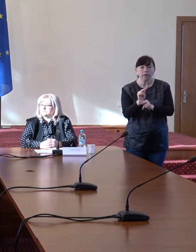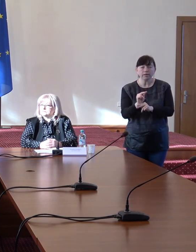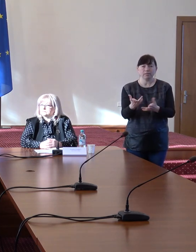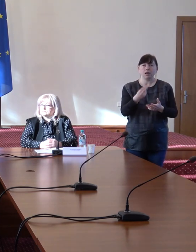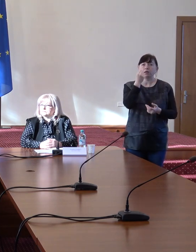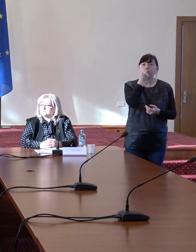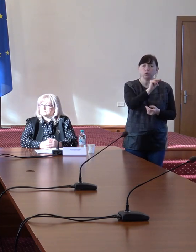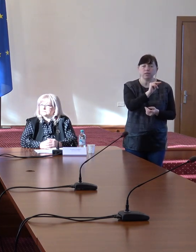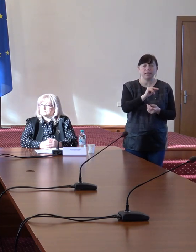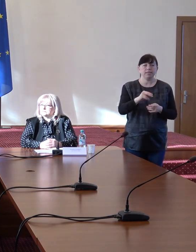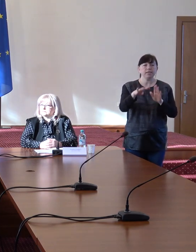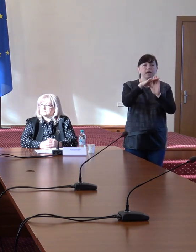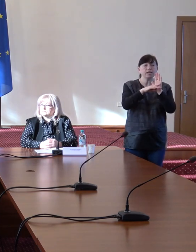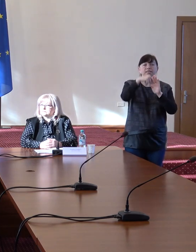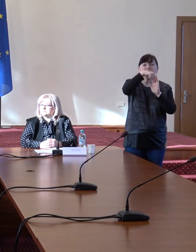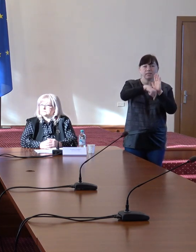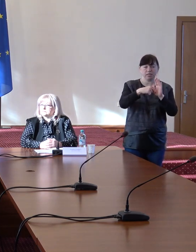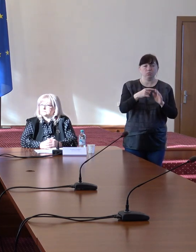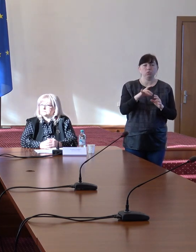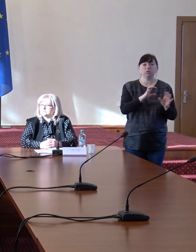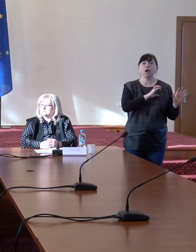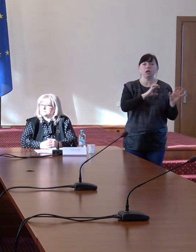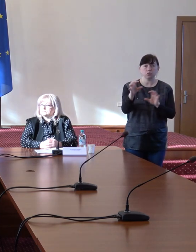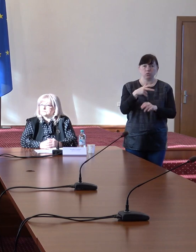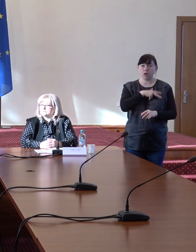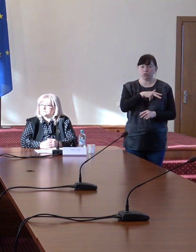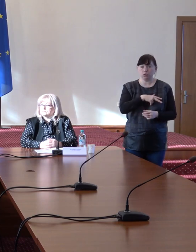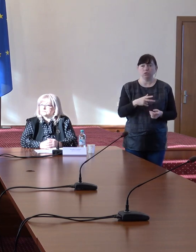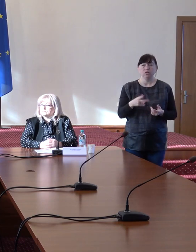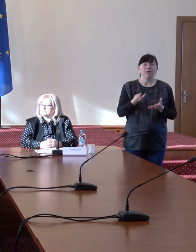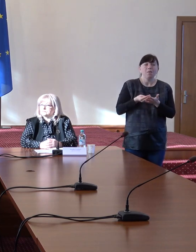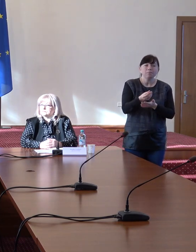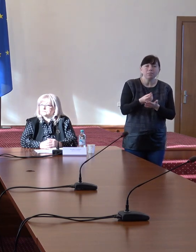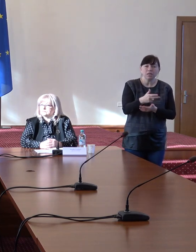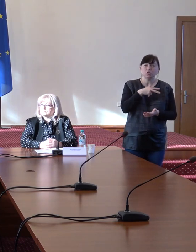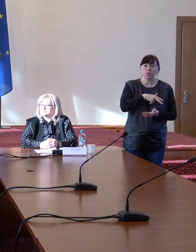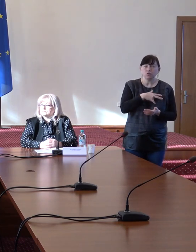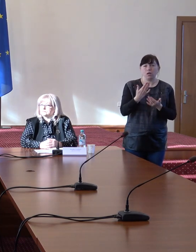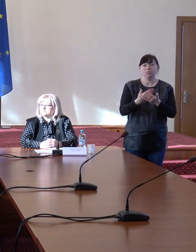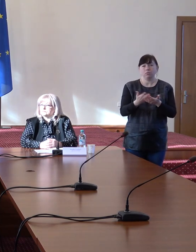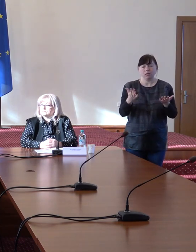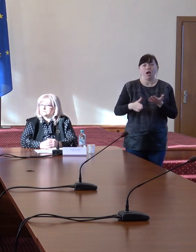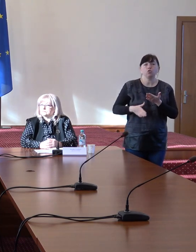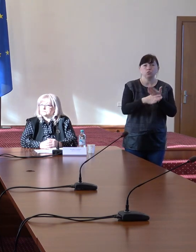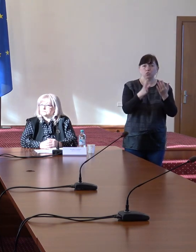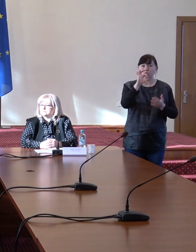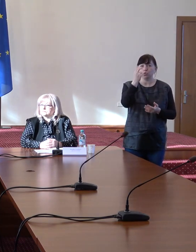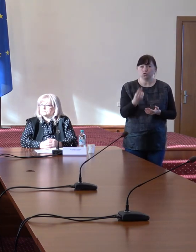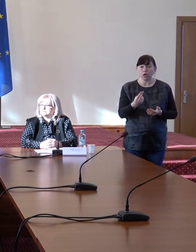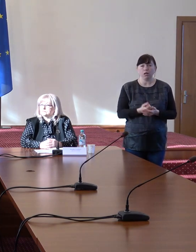îmbunătățirea sistemului de asigurare social, și a anumitor plăți sociale, precum este ajutorul social.